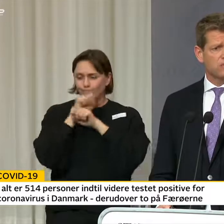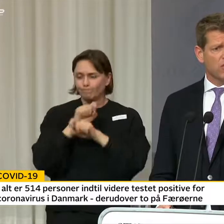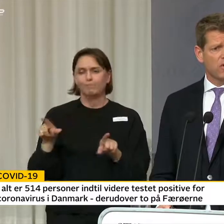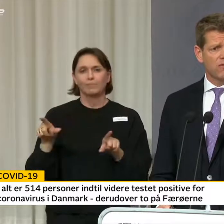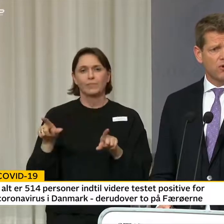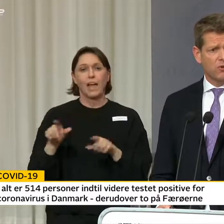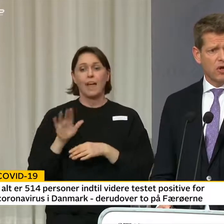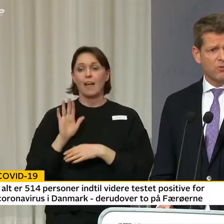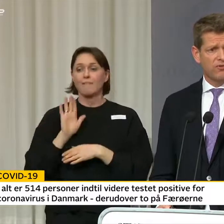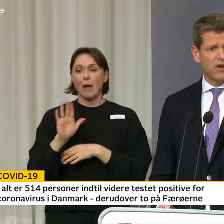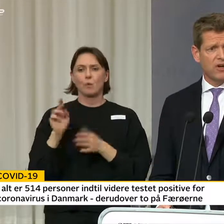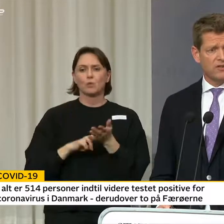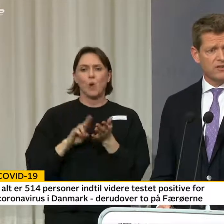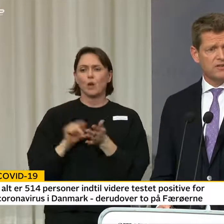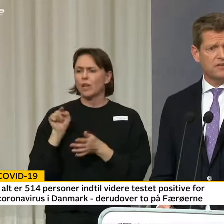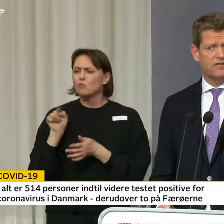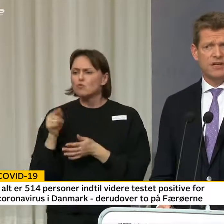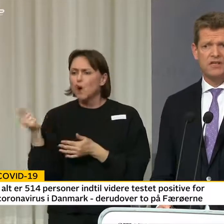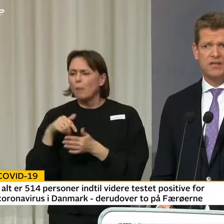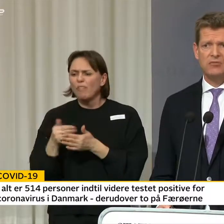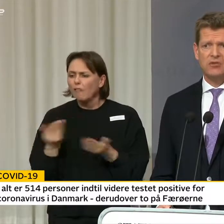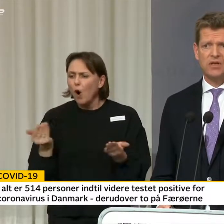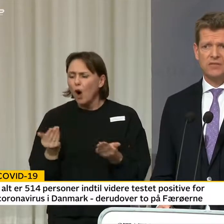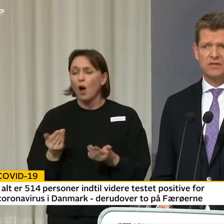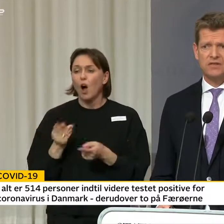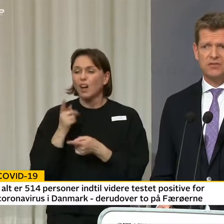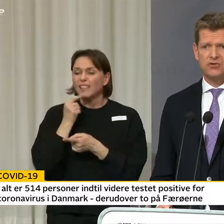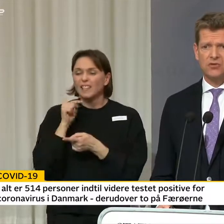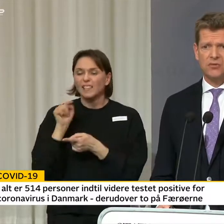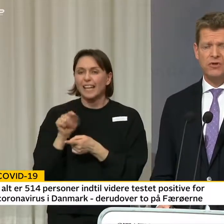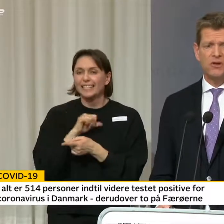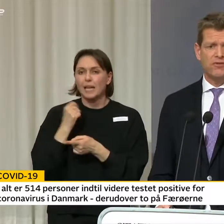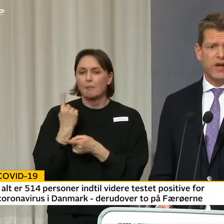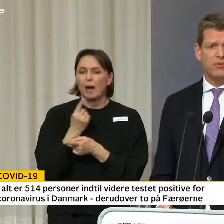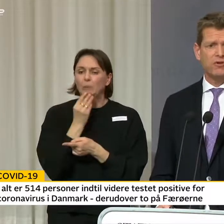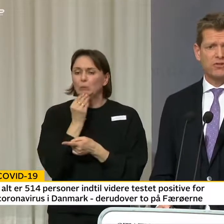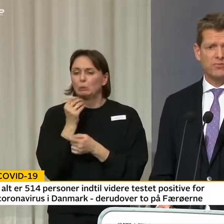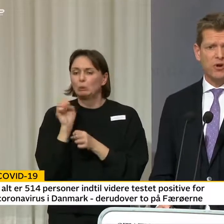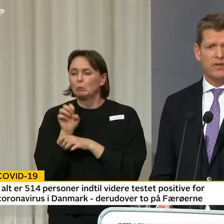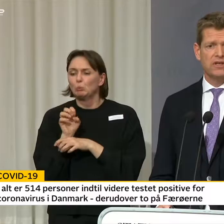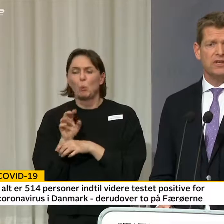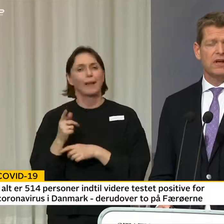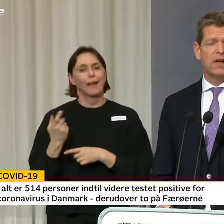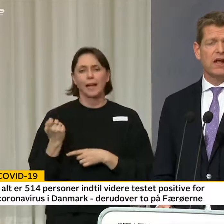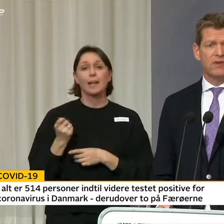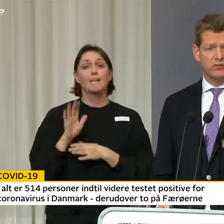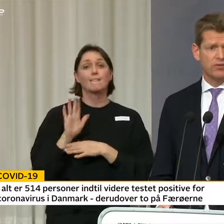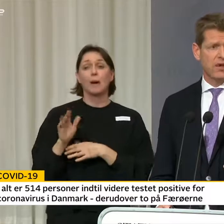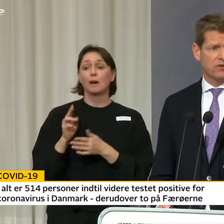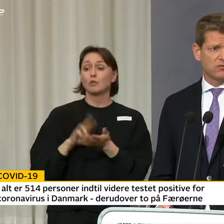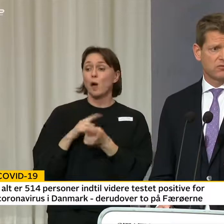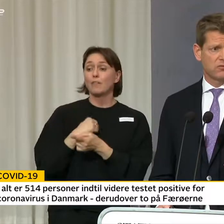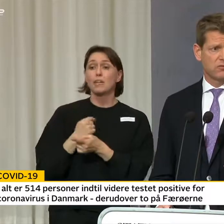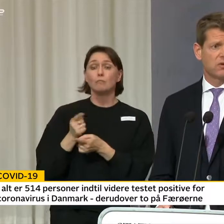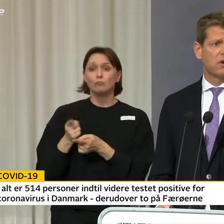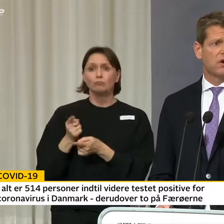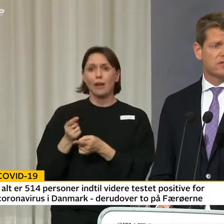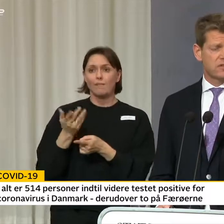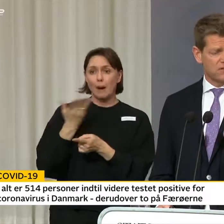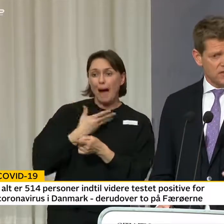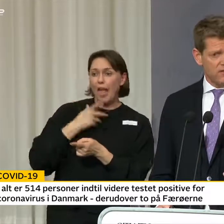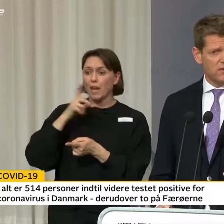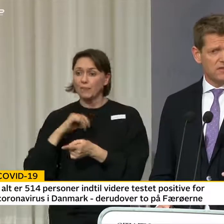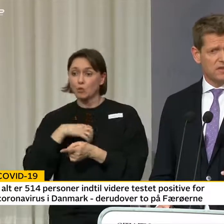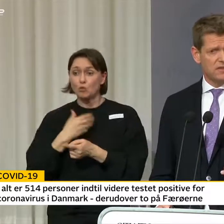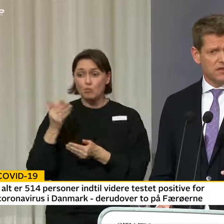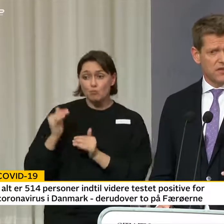fremover, så spørger vi ikke, hvor du er kommet fra, og så tester vi dig, selvom du kun har beskidende symptomer. Fremover, så spørger vi, hvor syg er du? Og